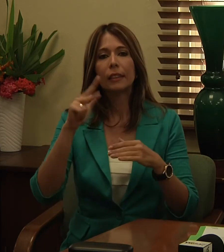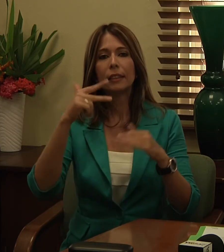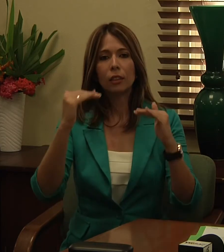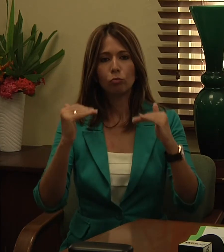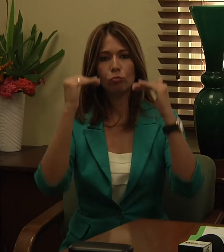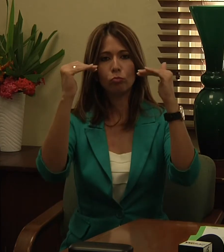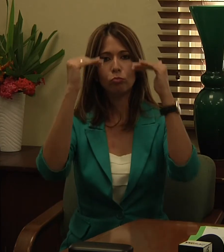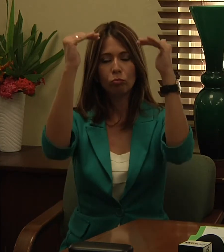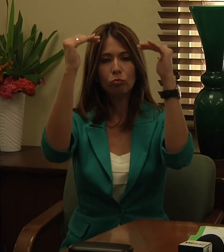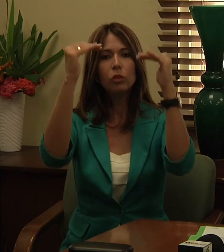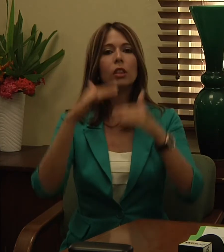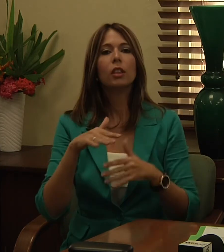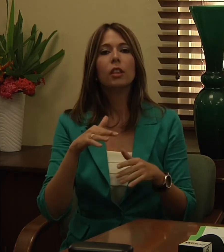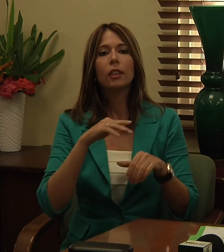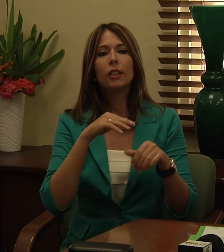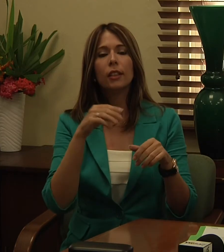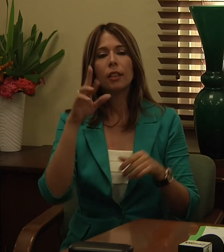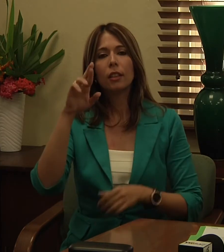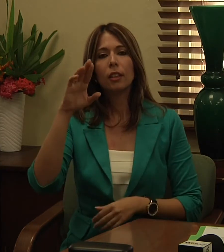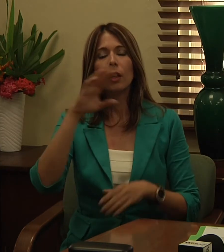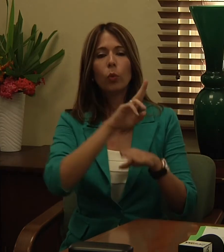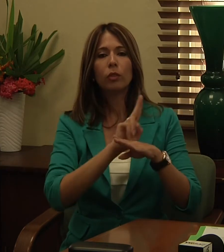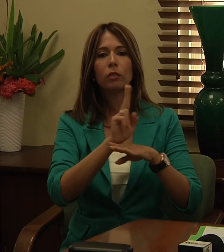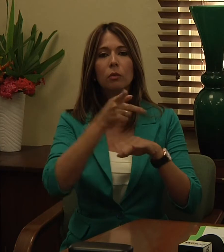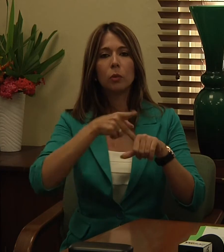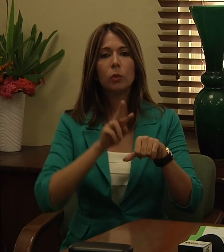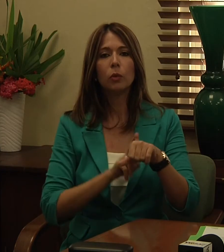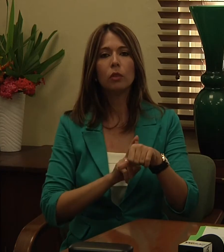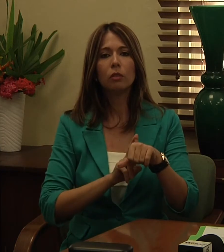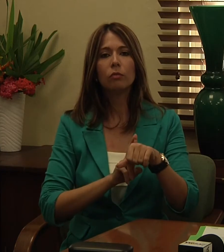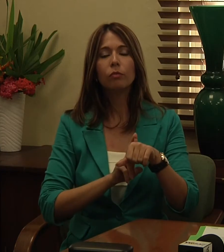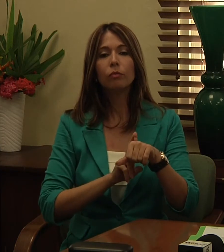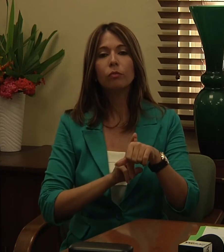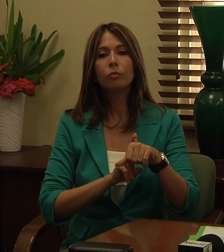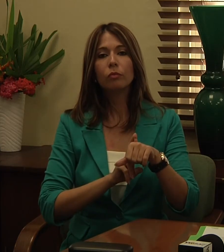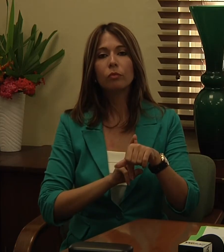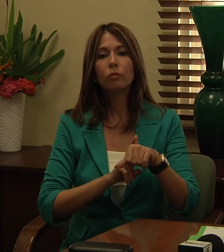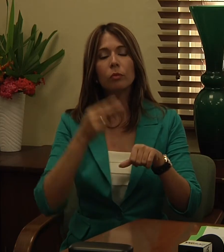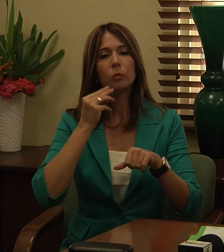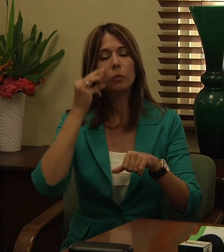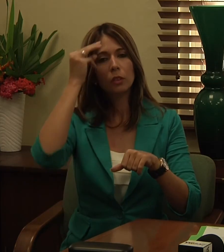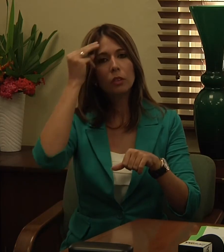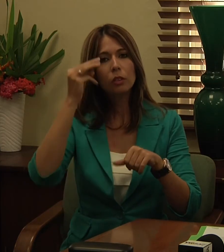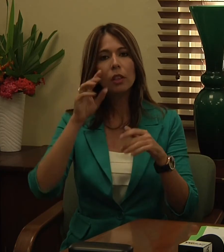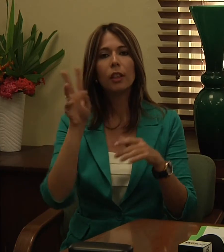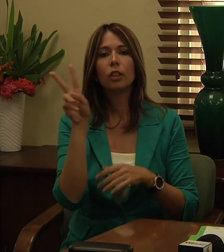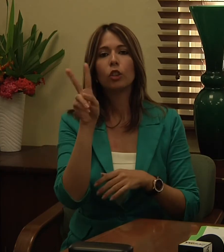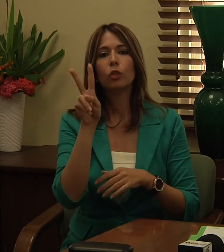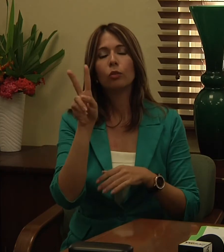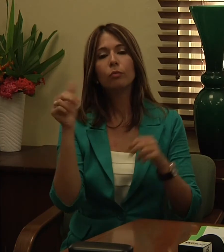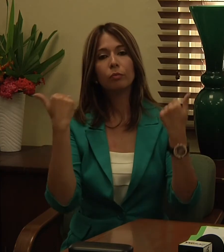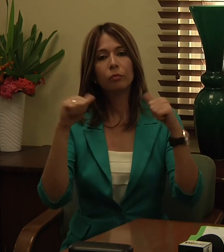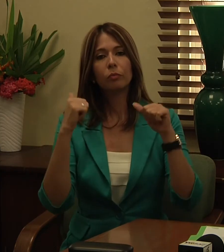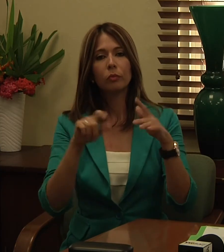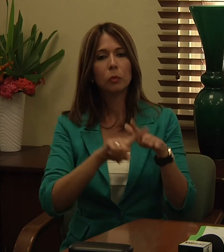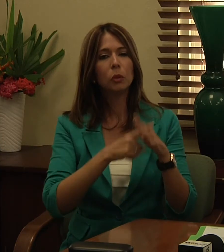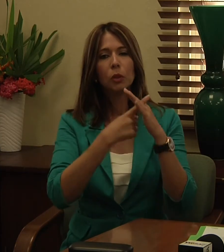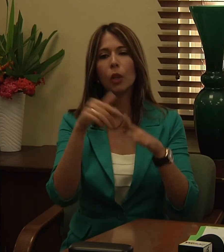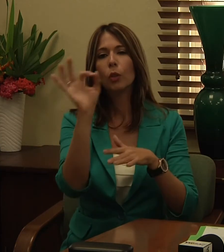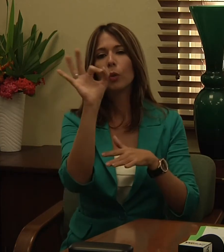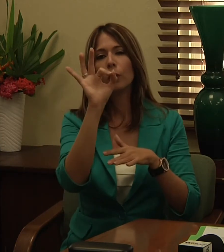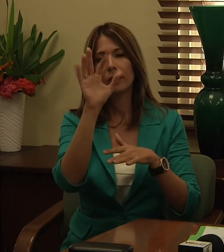universitario de Mayagüez el día miércoles 2 de abril comenzando desde las 9 y 30 de la mañana